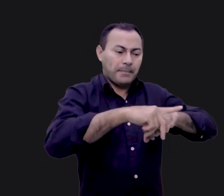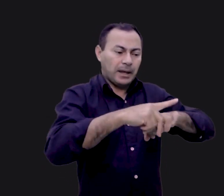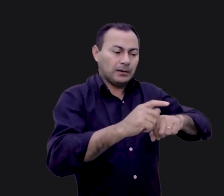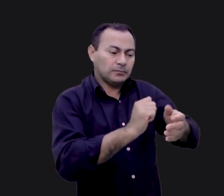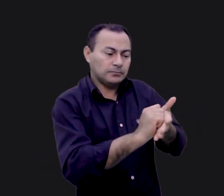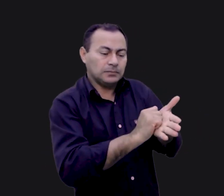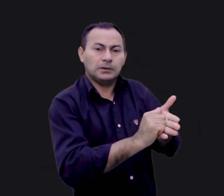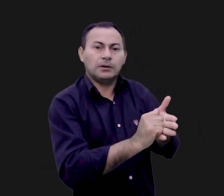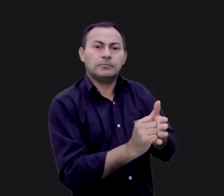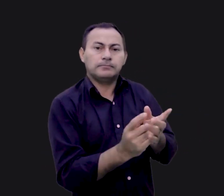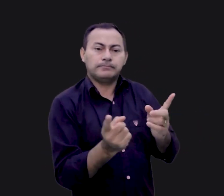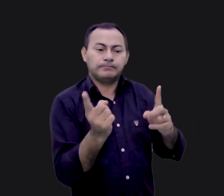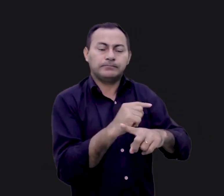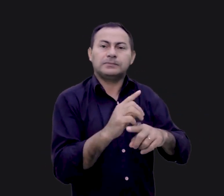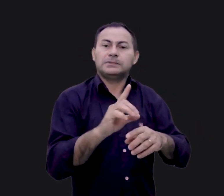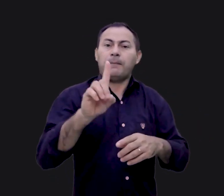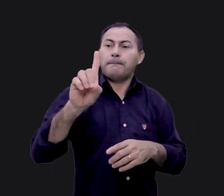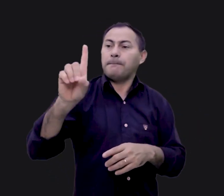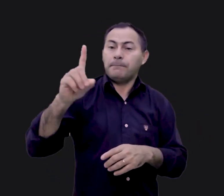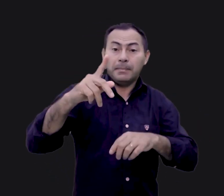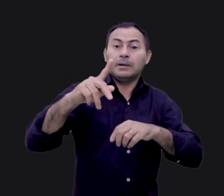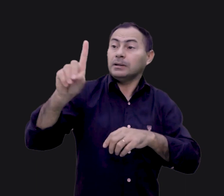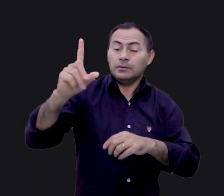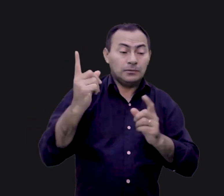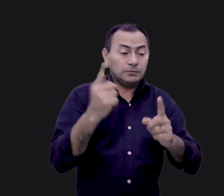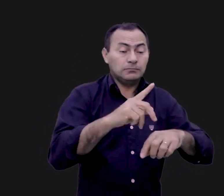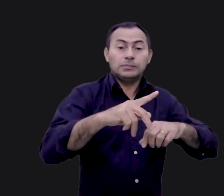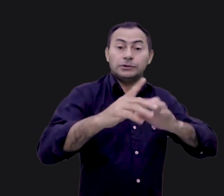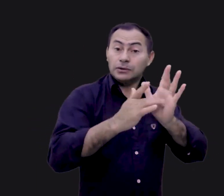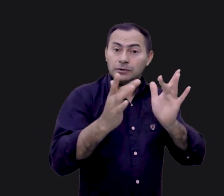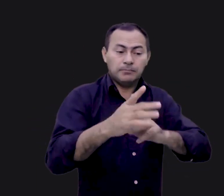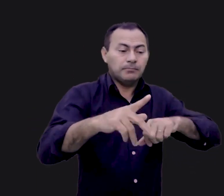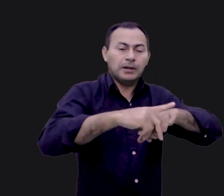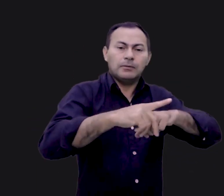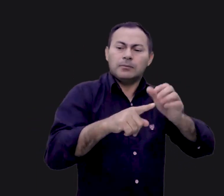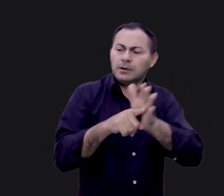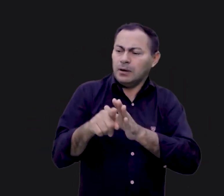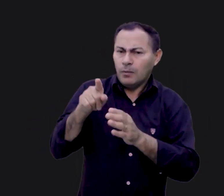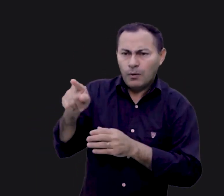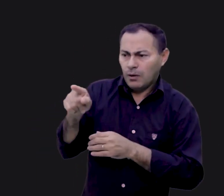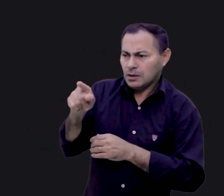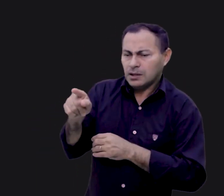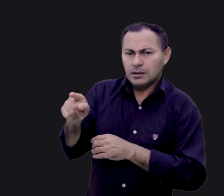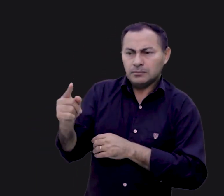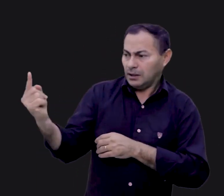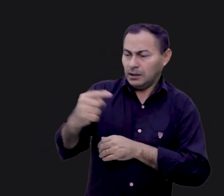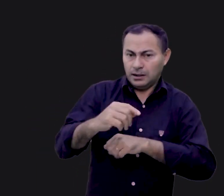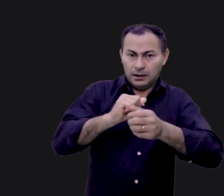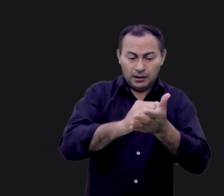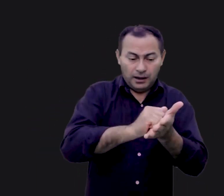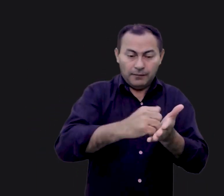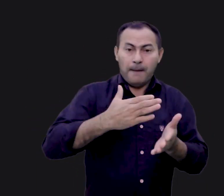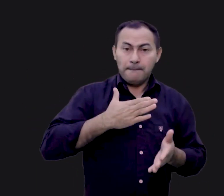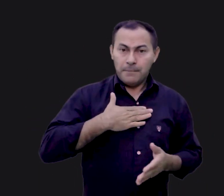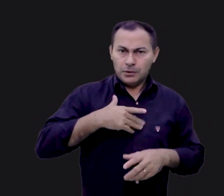para ter a oposição de Pedro? Pedro foi bem claro ao perguntar, você está vindo para lavar os meus